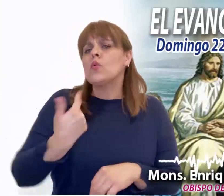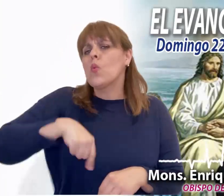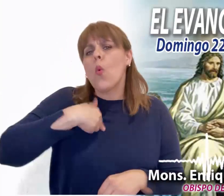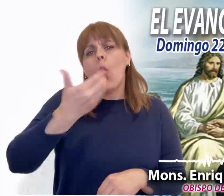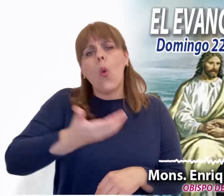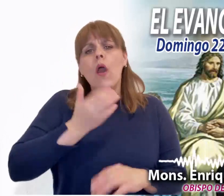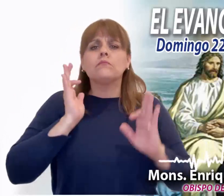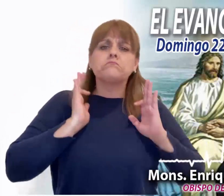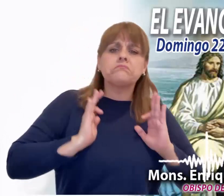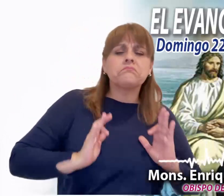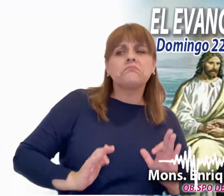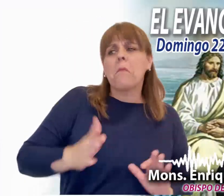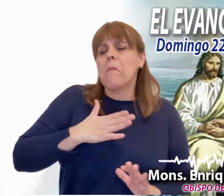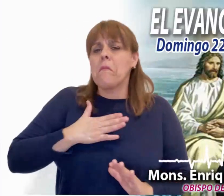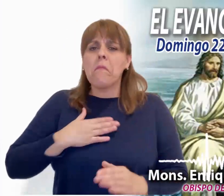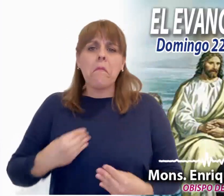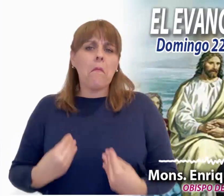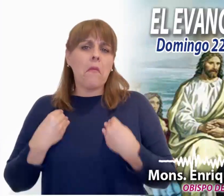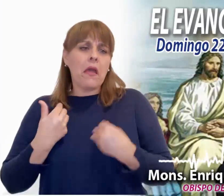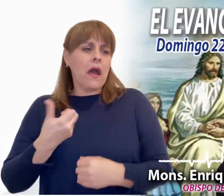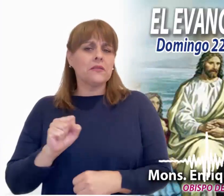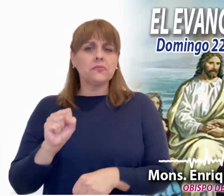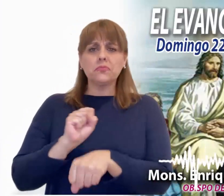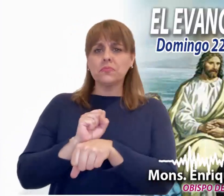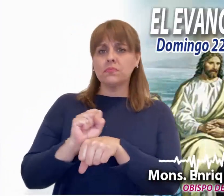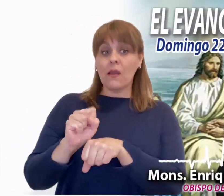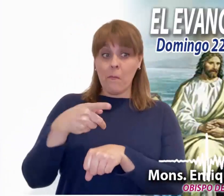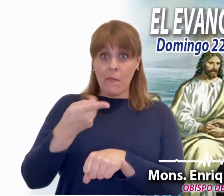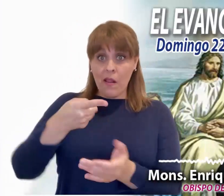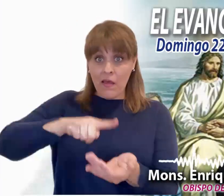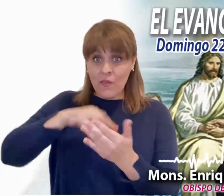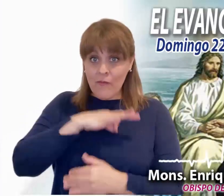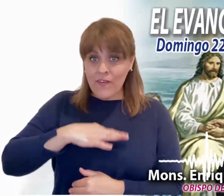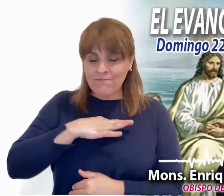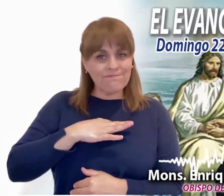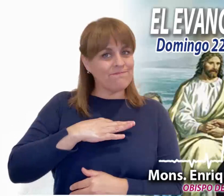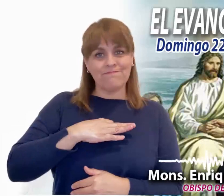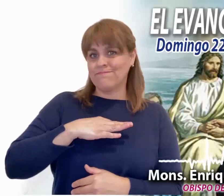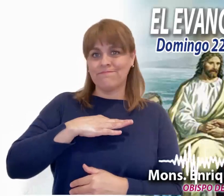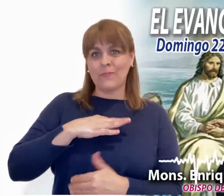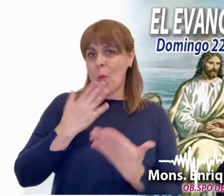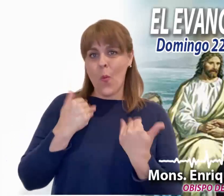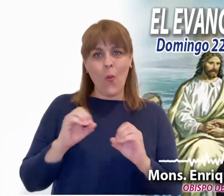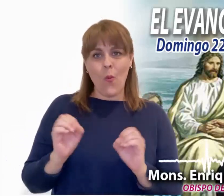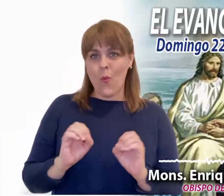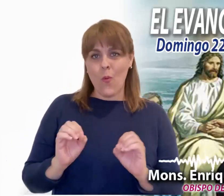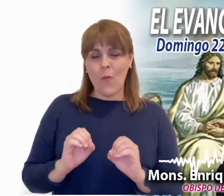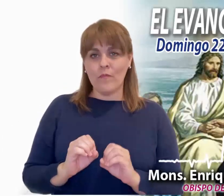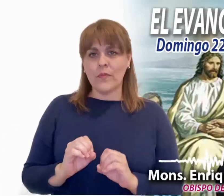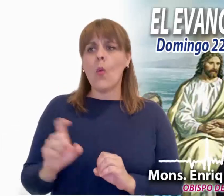acostumbrados a nuestras comodidades y arreglos, pero esto no nos da la verdadera felicidad.